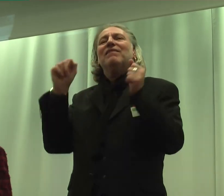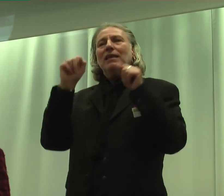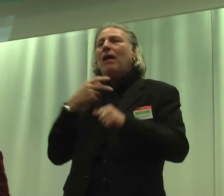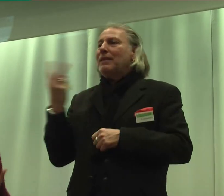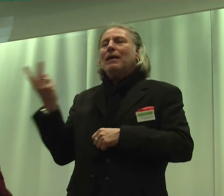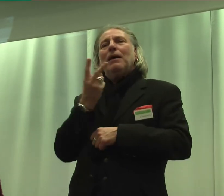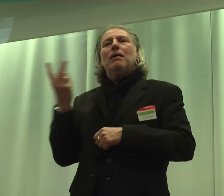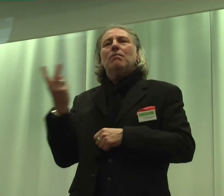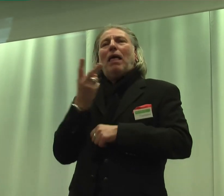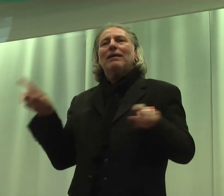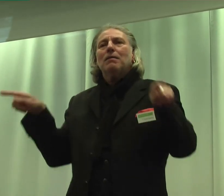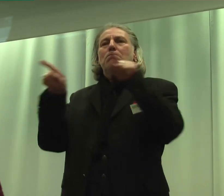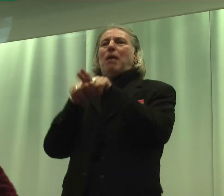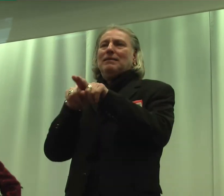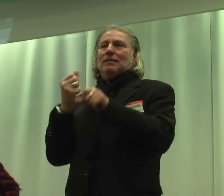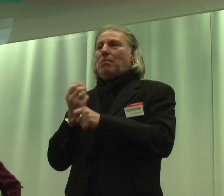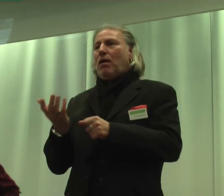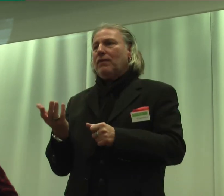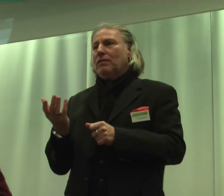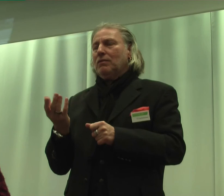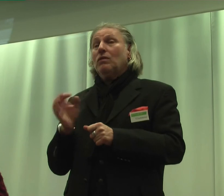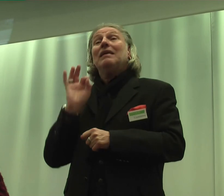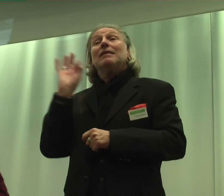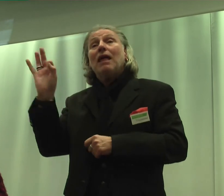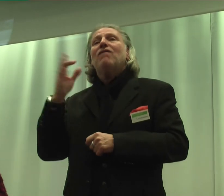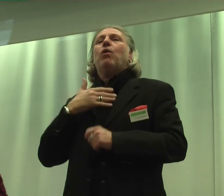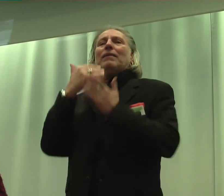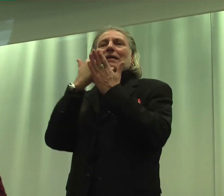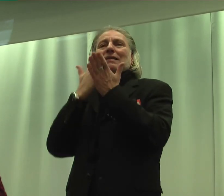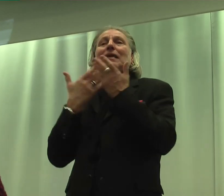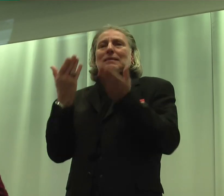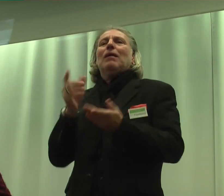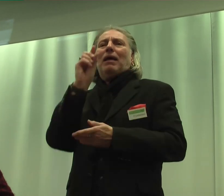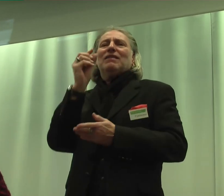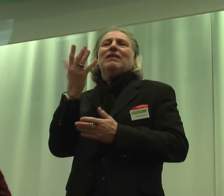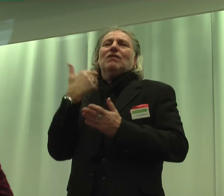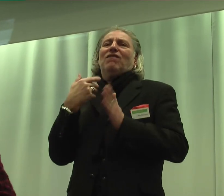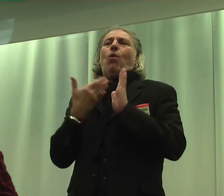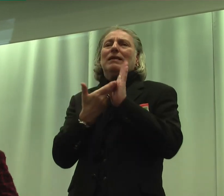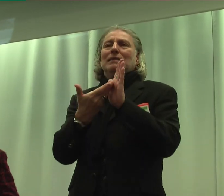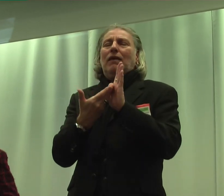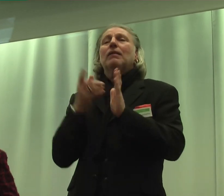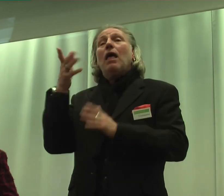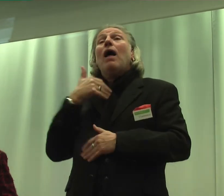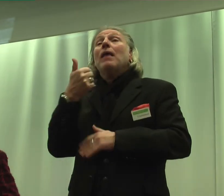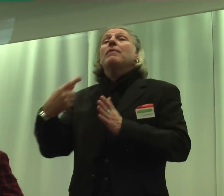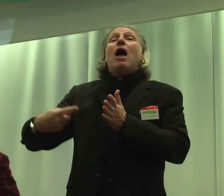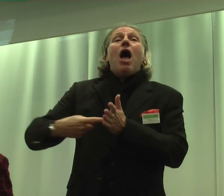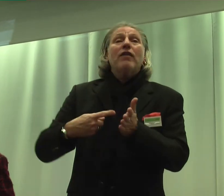mache ich die passend? Und dafür hat der Gesetzgeber ja auch was vorgesehen. Er hat nämlich einen Anspruch formuliert und